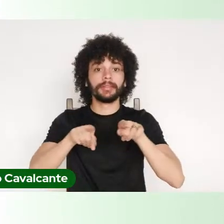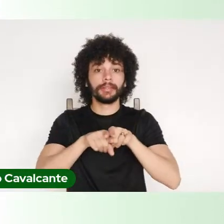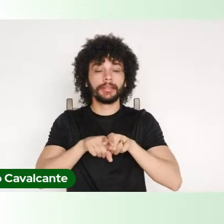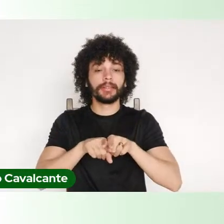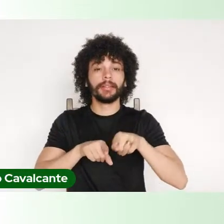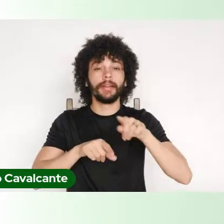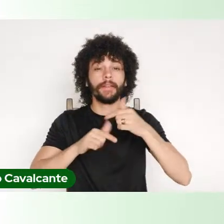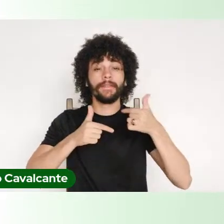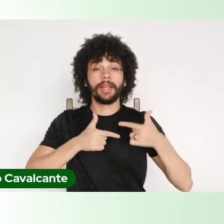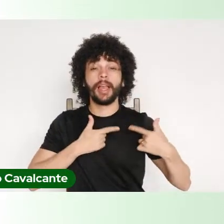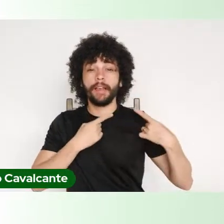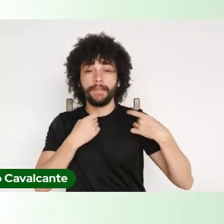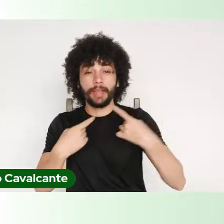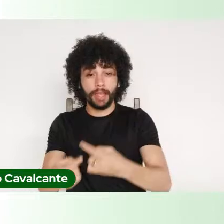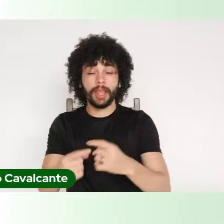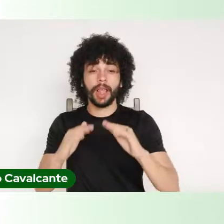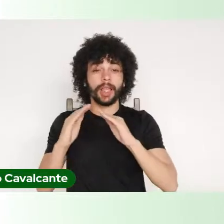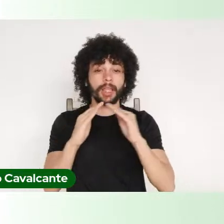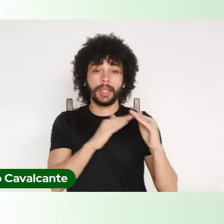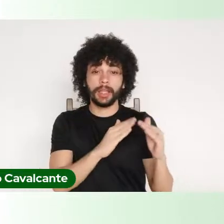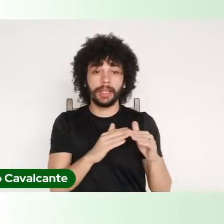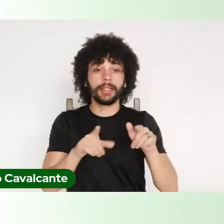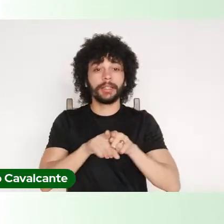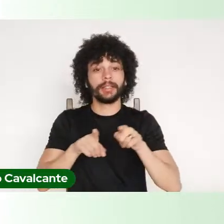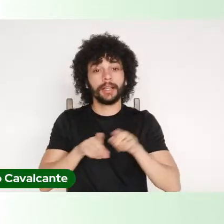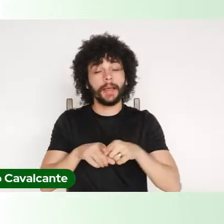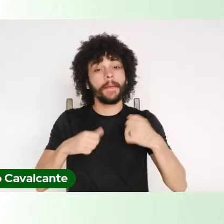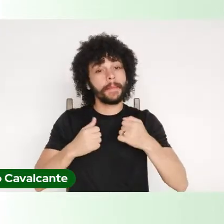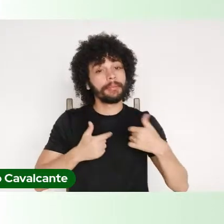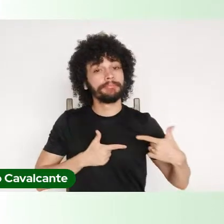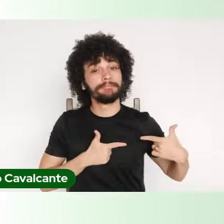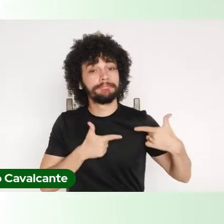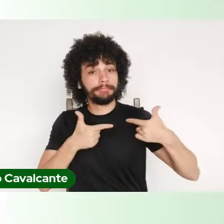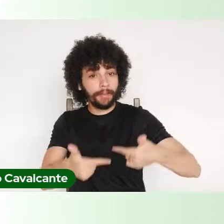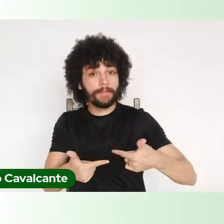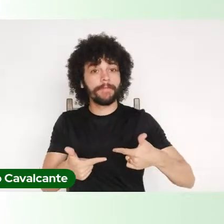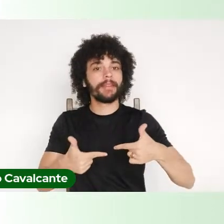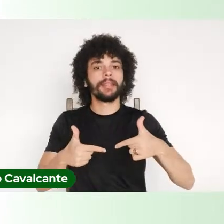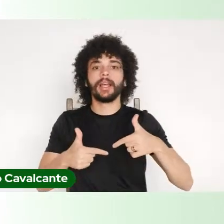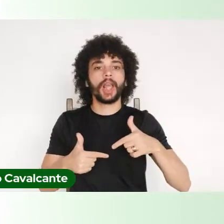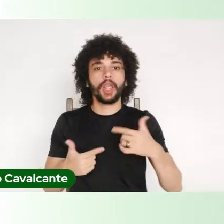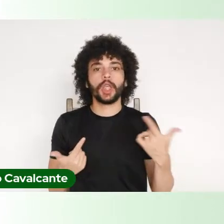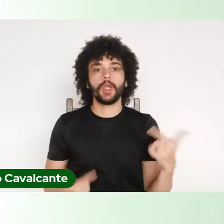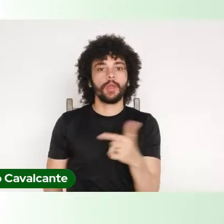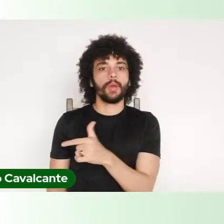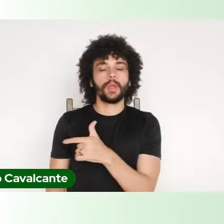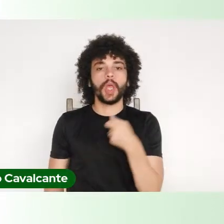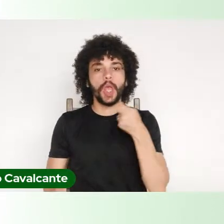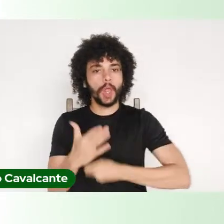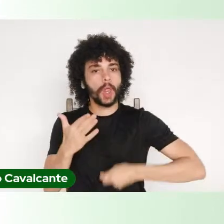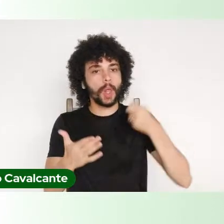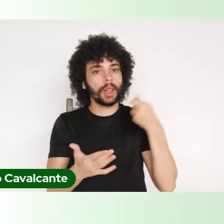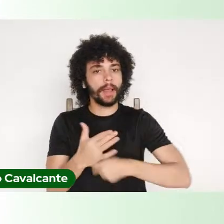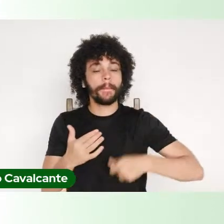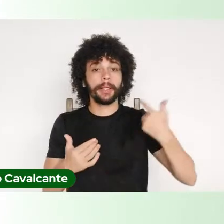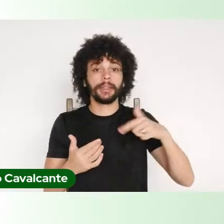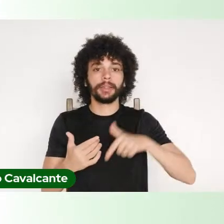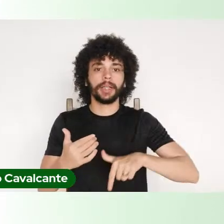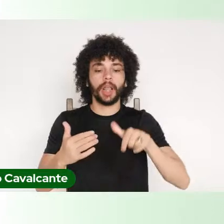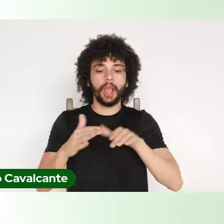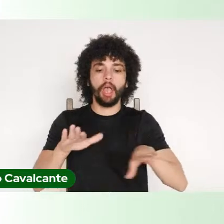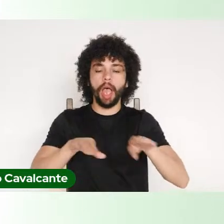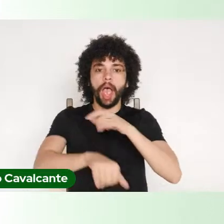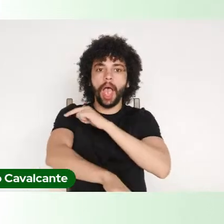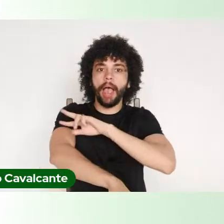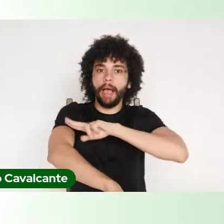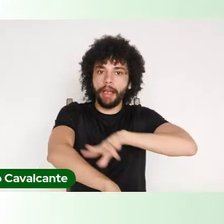violência doméstica, num país que precisa enfrentar que não há uma democracia racial, mas que